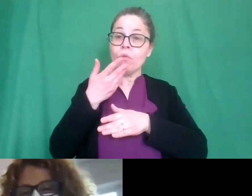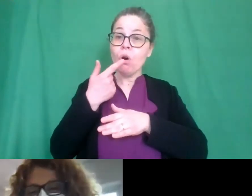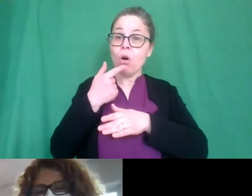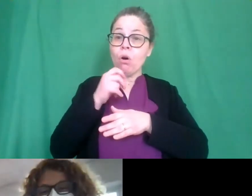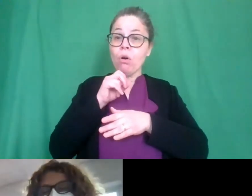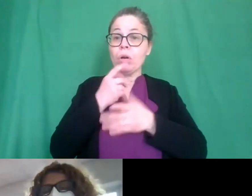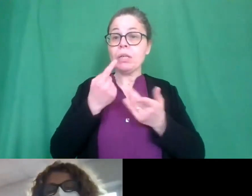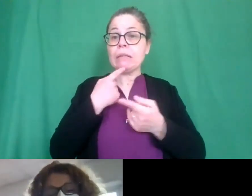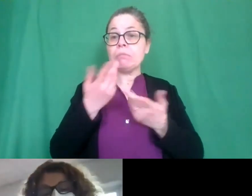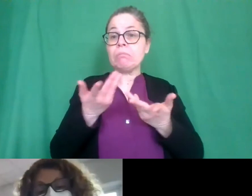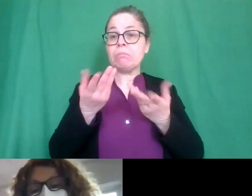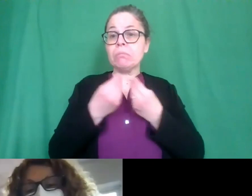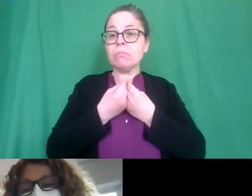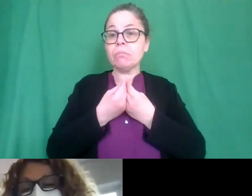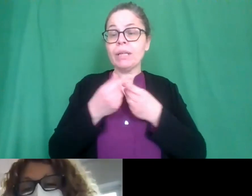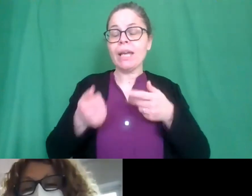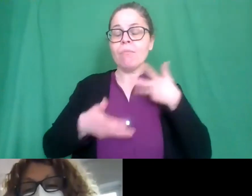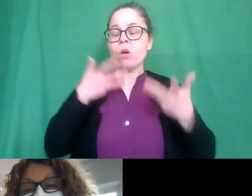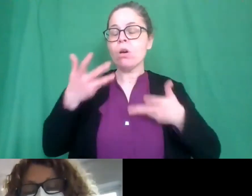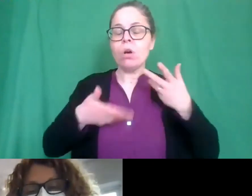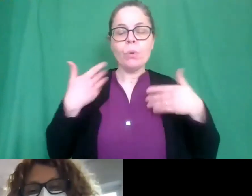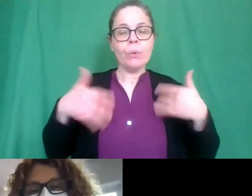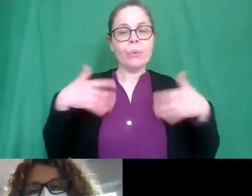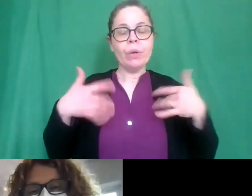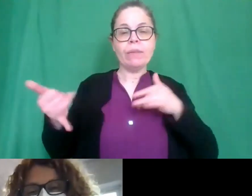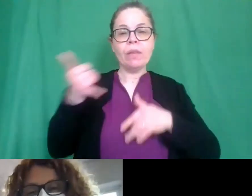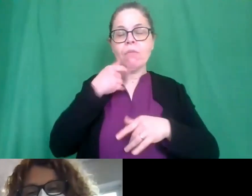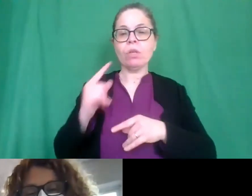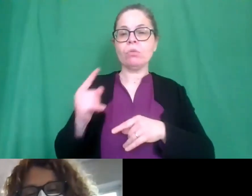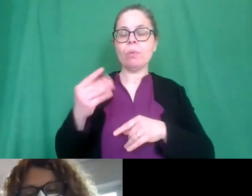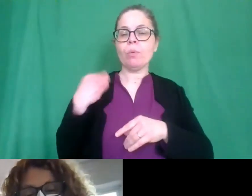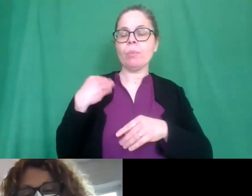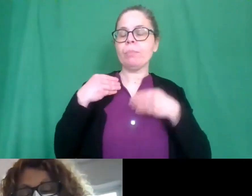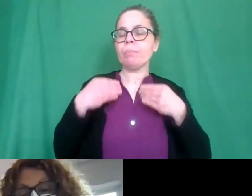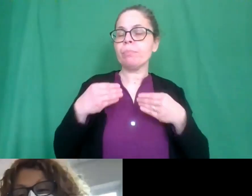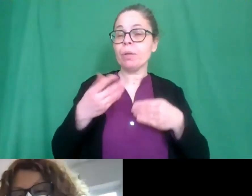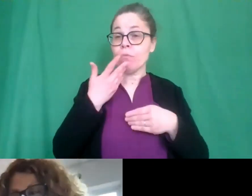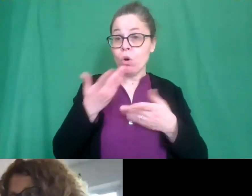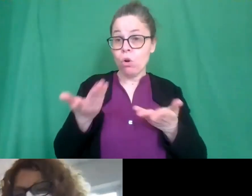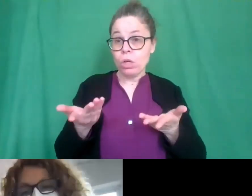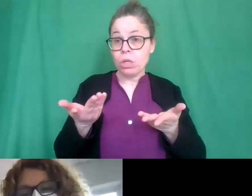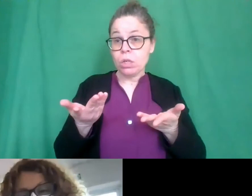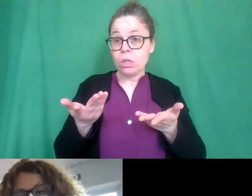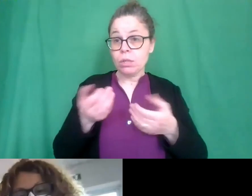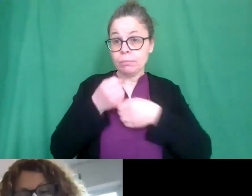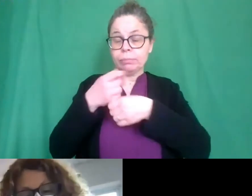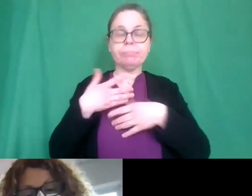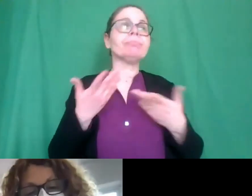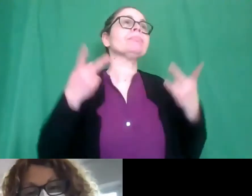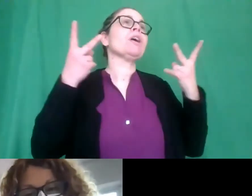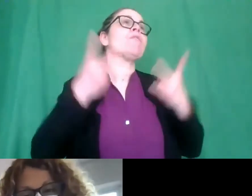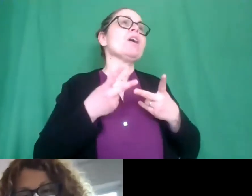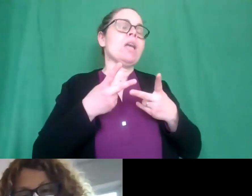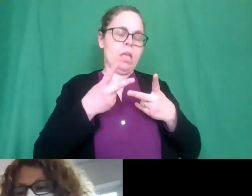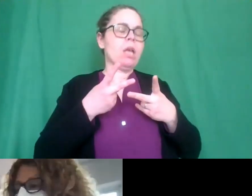emozionata la tua telefonata e la tua richiesta di partecipazione beh certo l'iniziativa mi ha